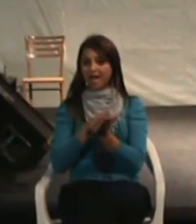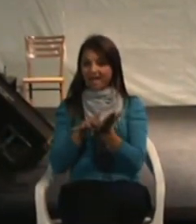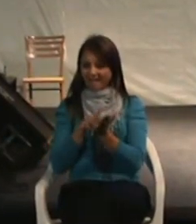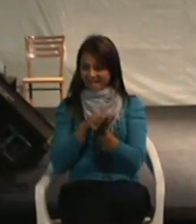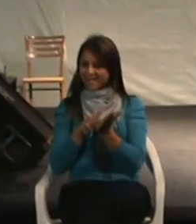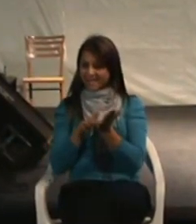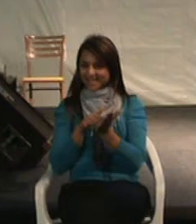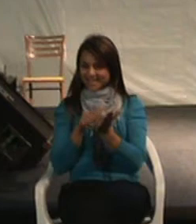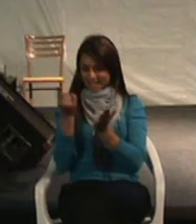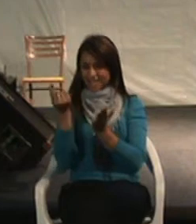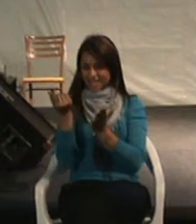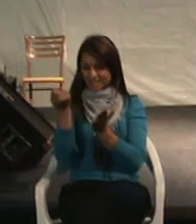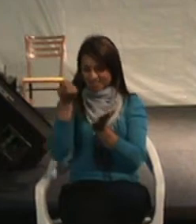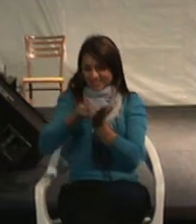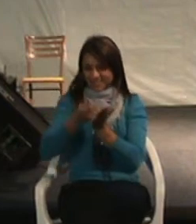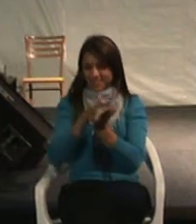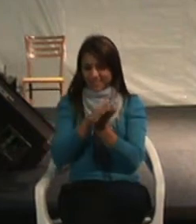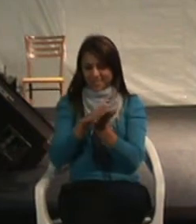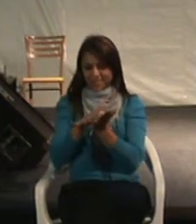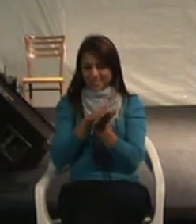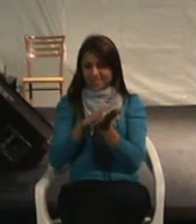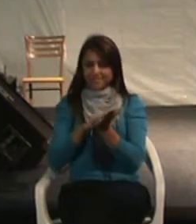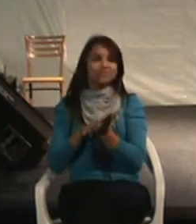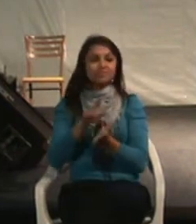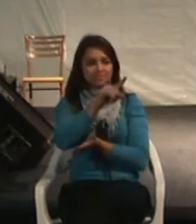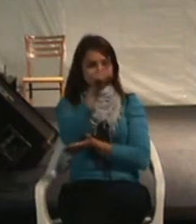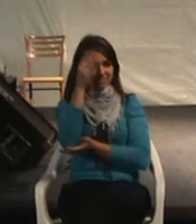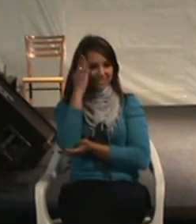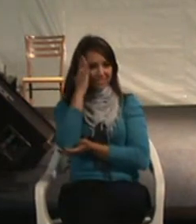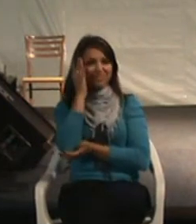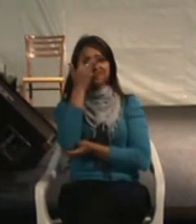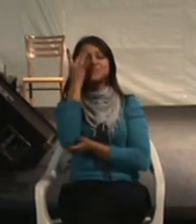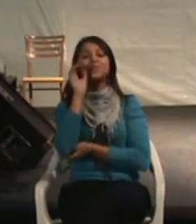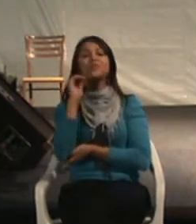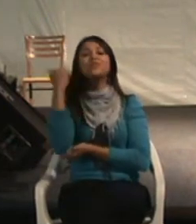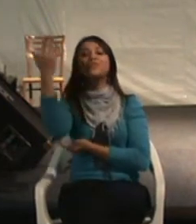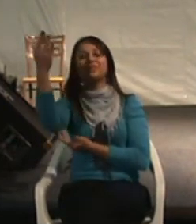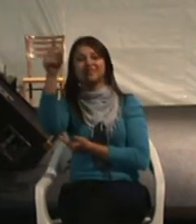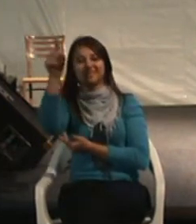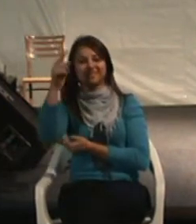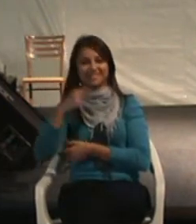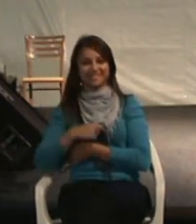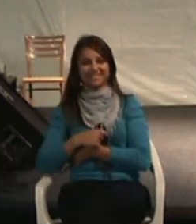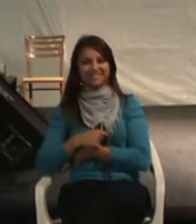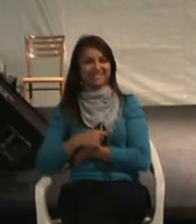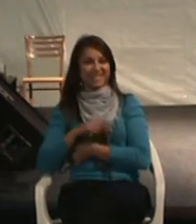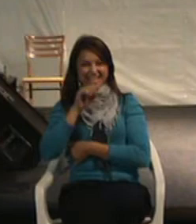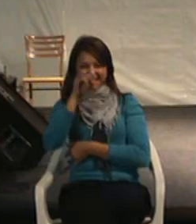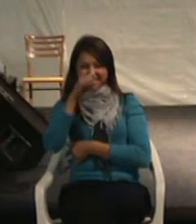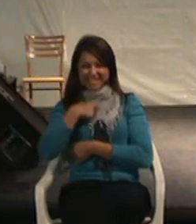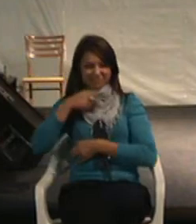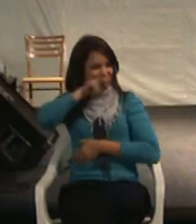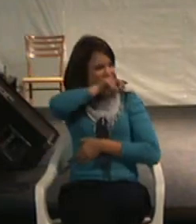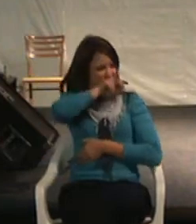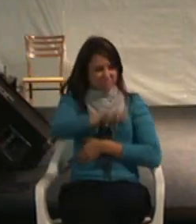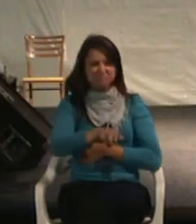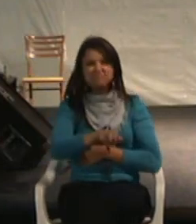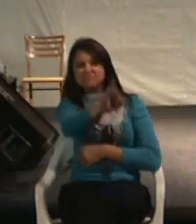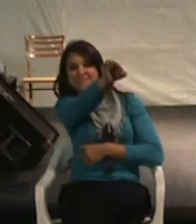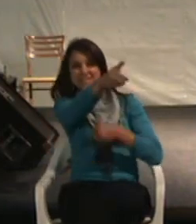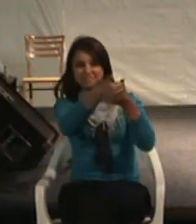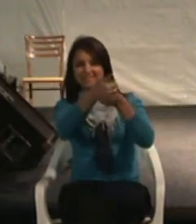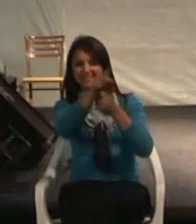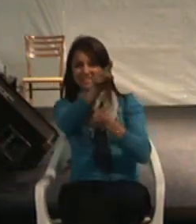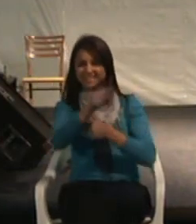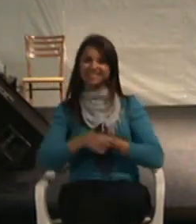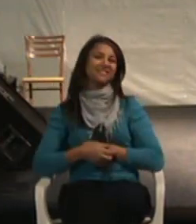Você sabe que esse pessoal, para vocês aí, para a turma aí do fundo, eu não vejo, olha, se eu tivesse uma rampa aqui, eu descia, eu ficar junto